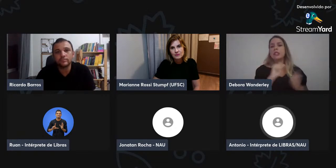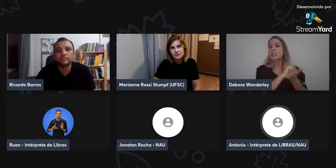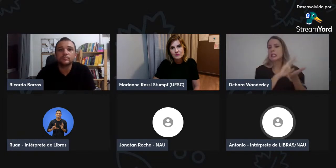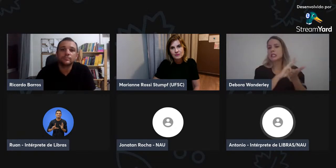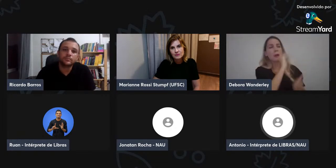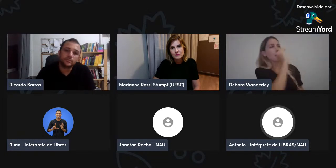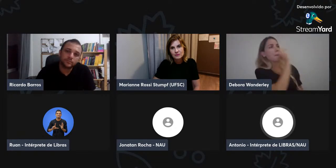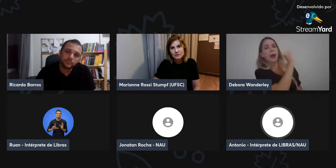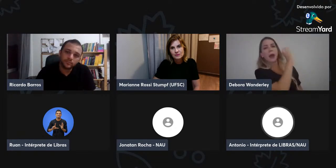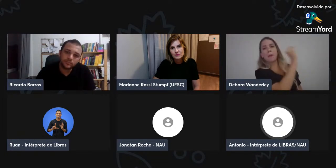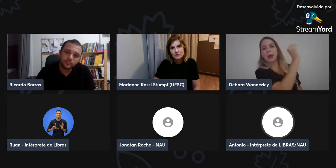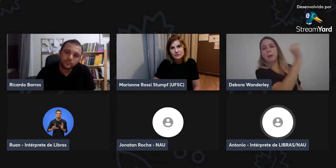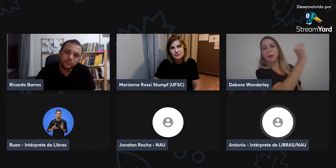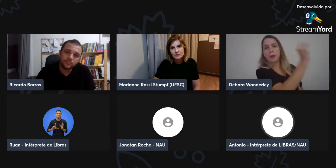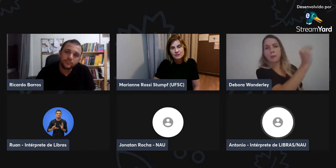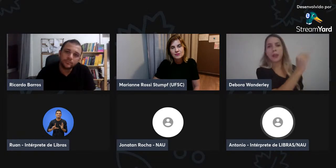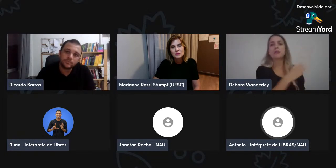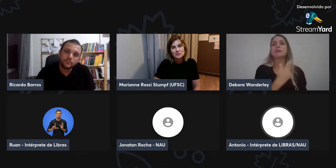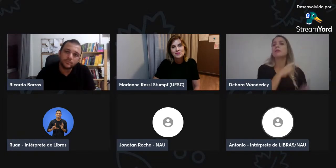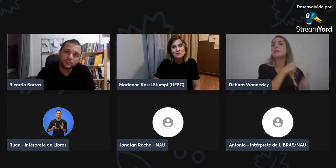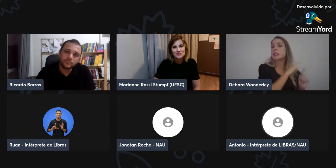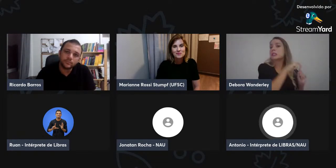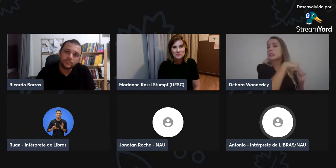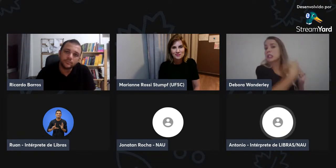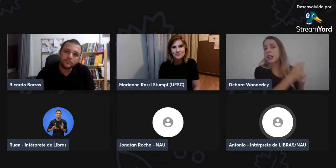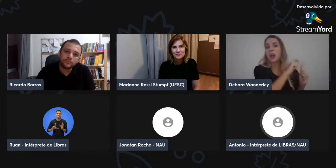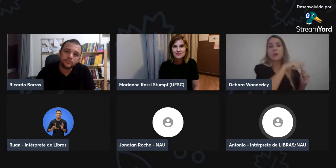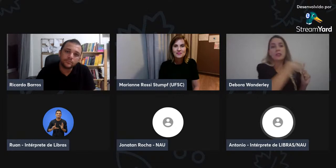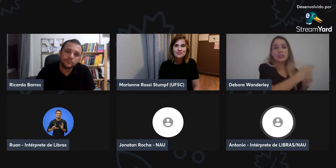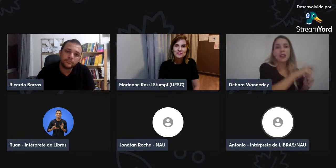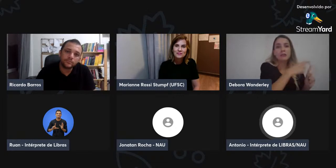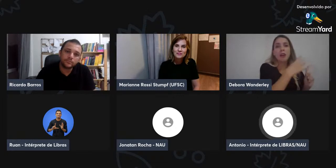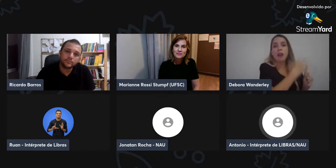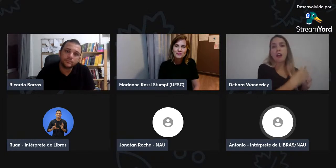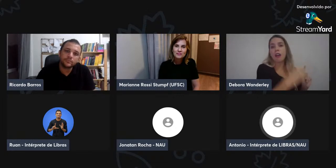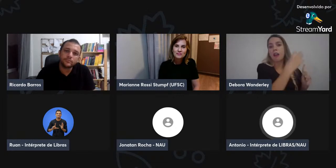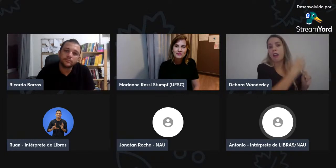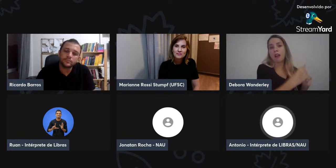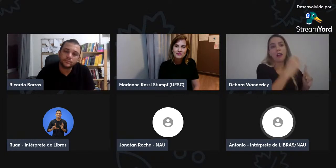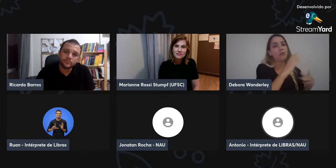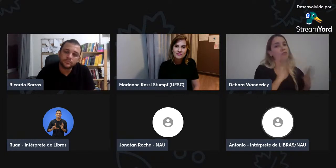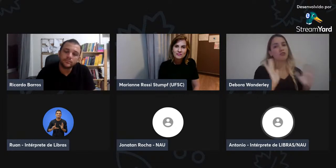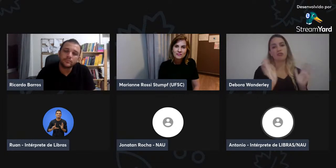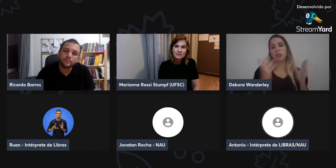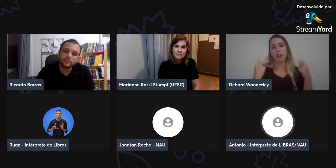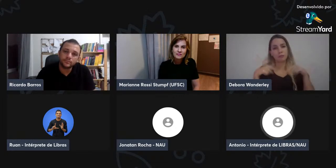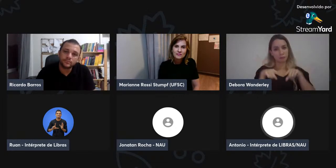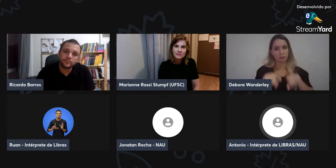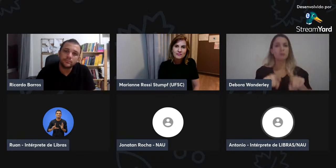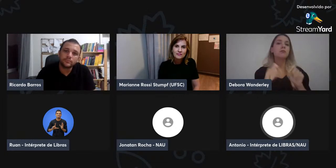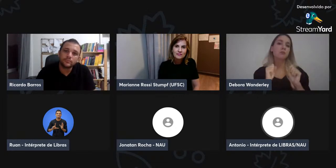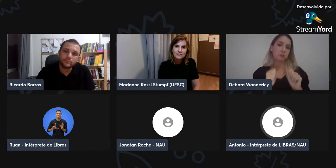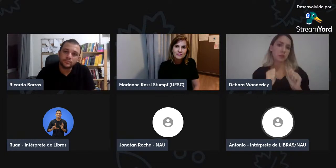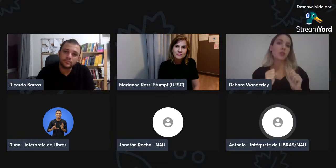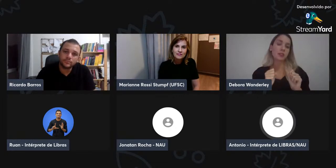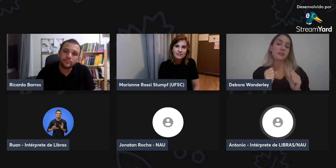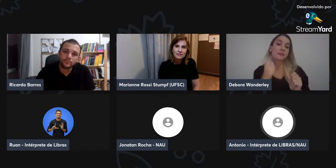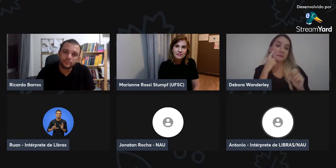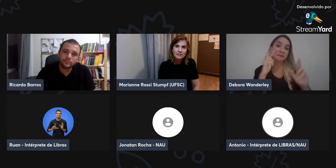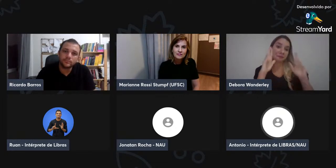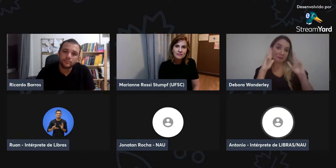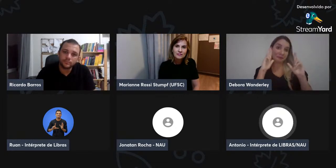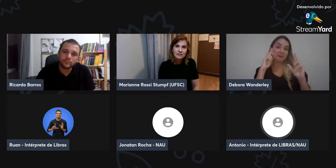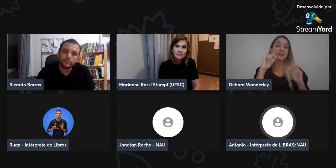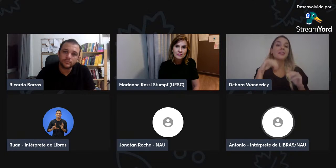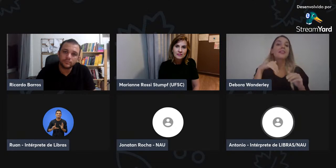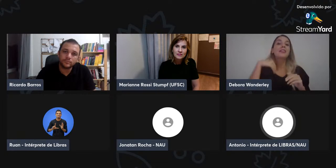através de histórias da literatura e tudo mais e começar a colocar aquilo ali na vida do aluno e também a pesquisar a questão dos sinais